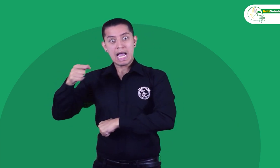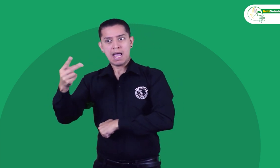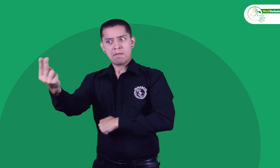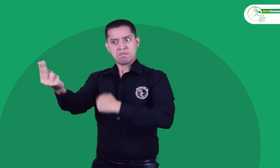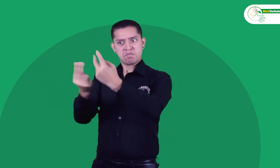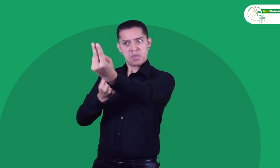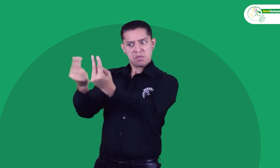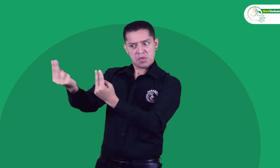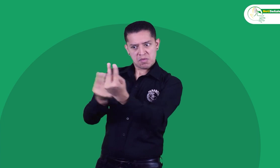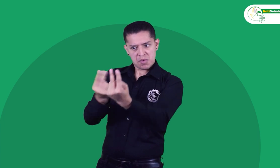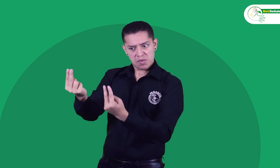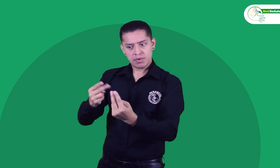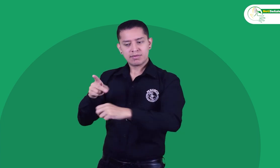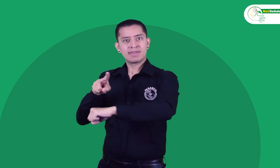Vean las siguientes imágenes.